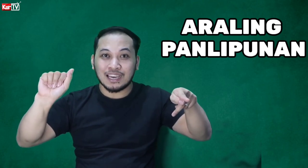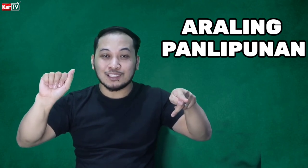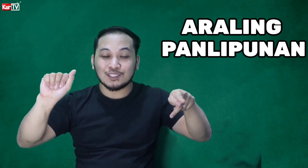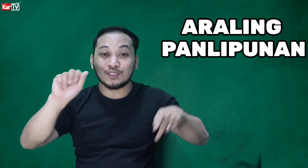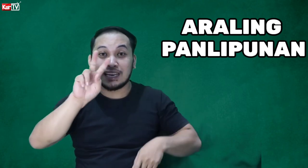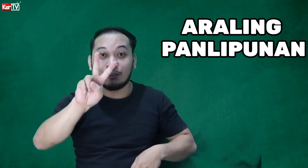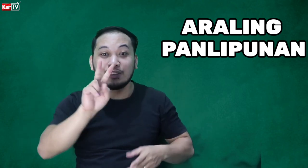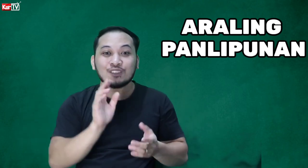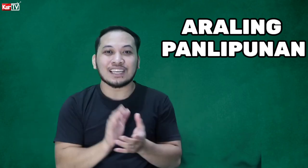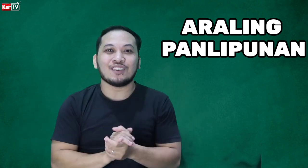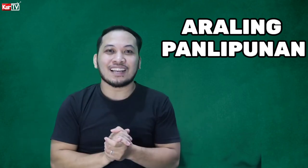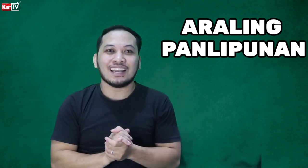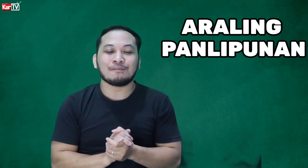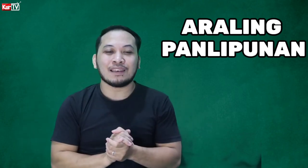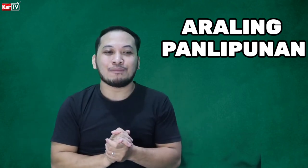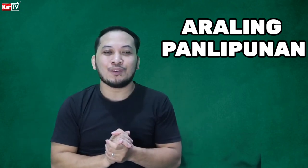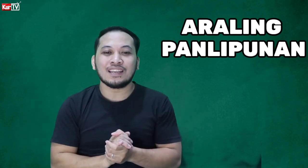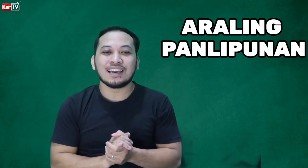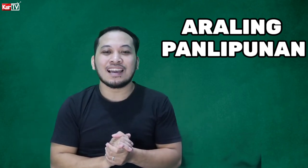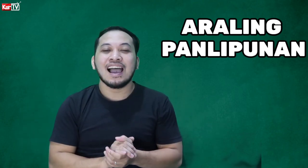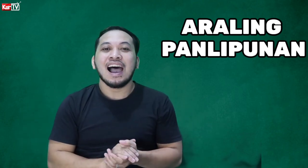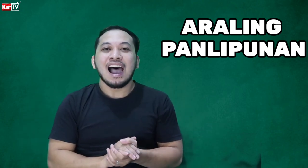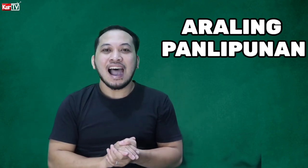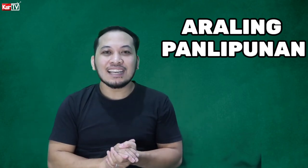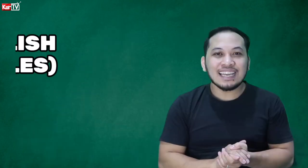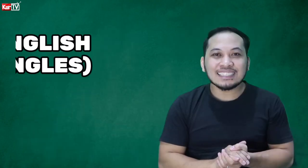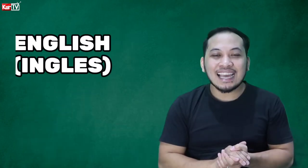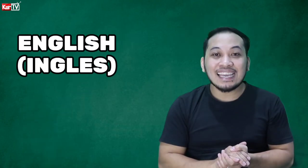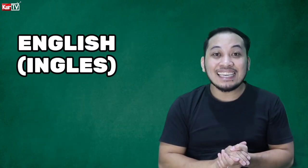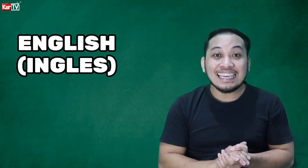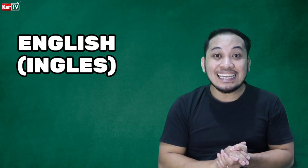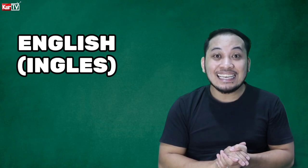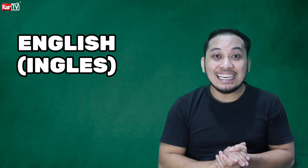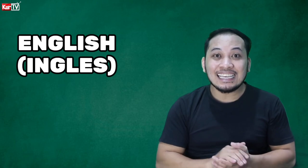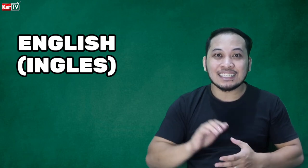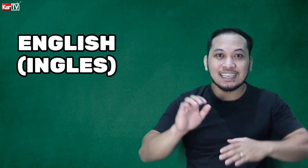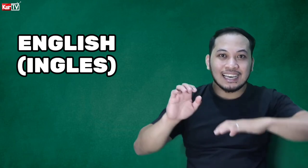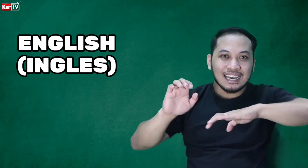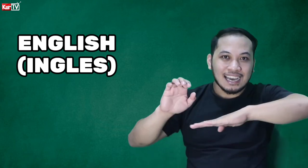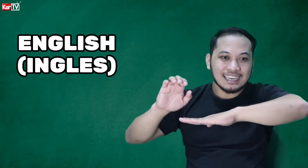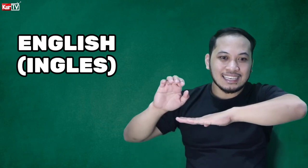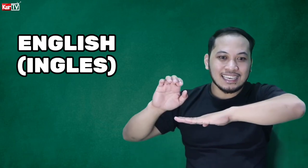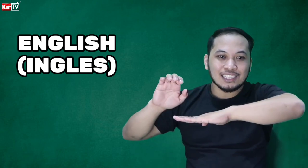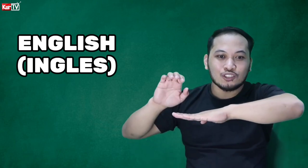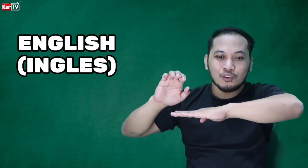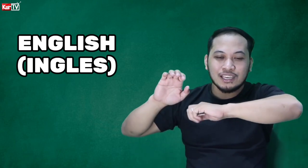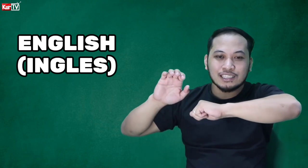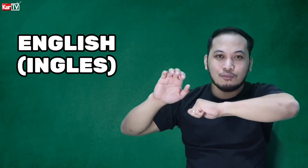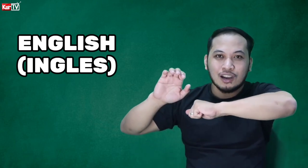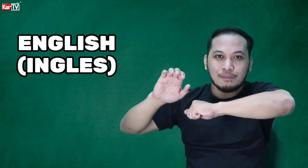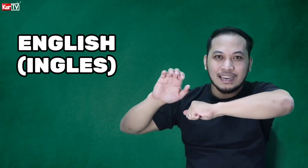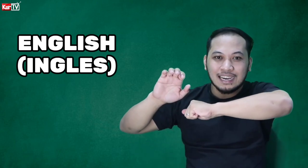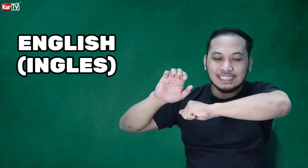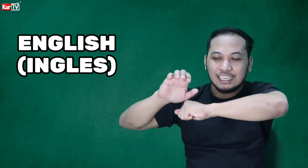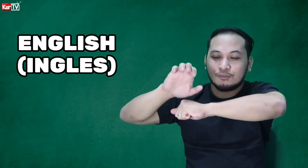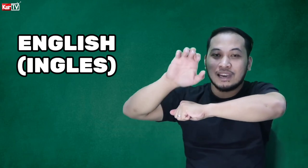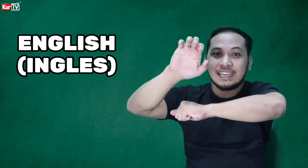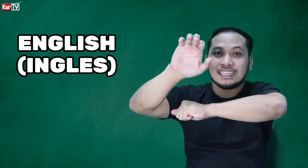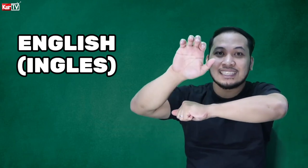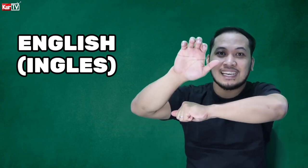So, dalawa yung sign ng araling panlipunan, ha? Ang next ay English. Ayan. Iganto mo yung isa mong kamay nakatikom na ganyan tapos